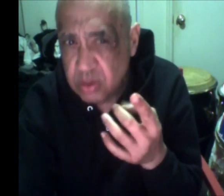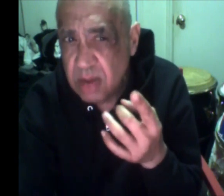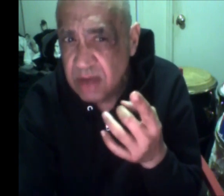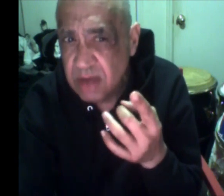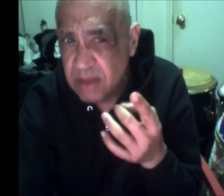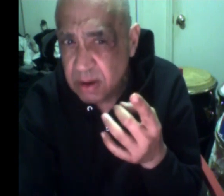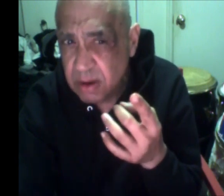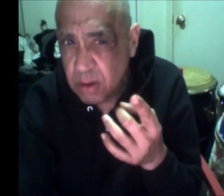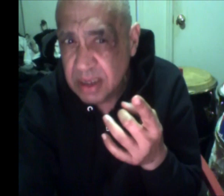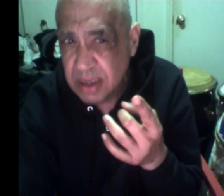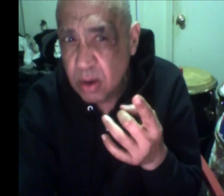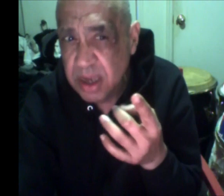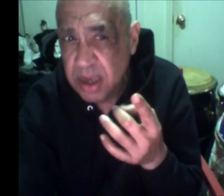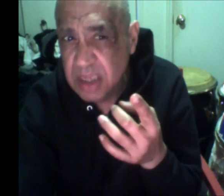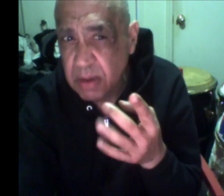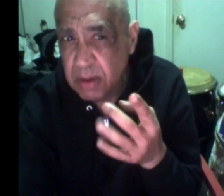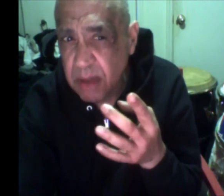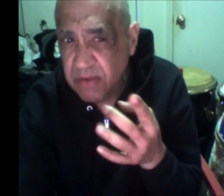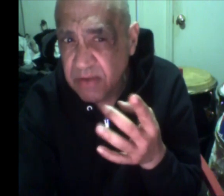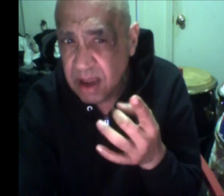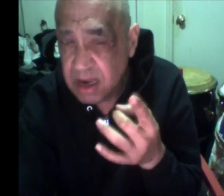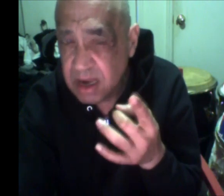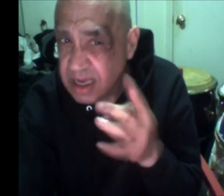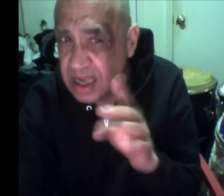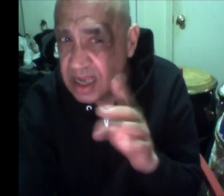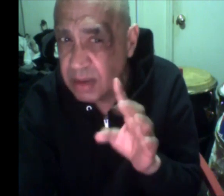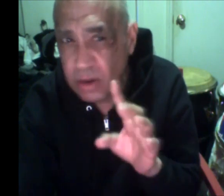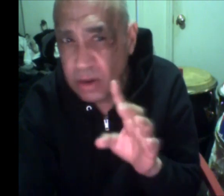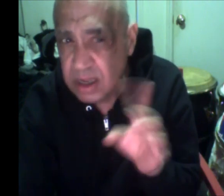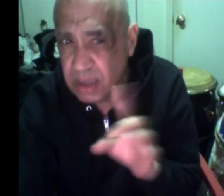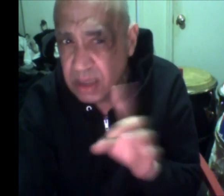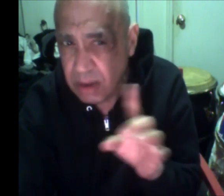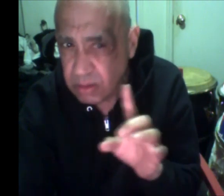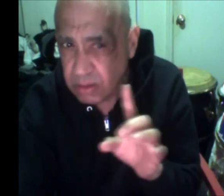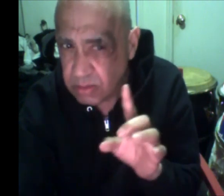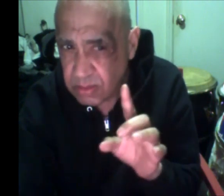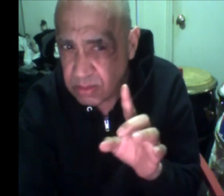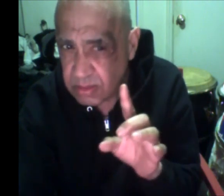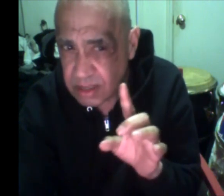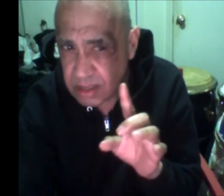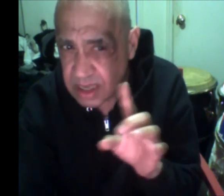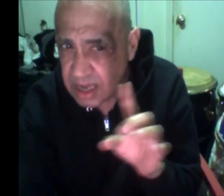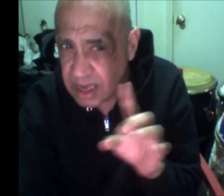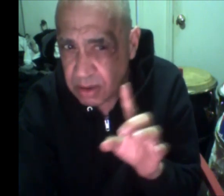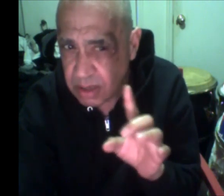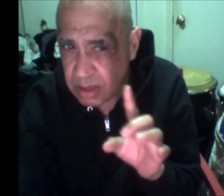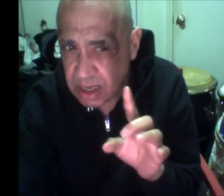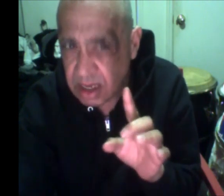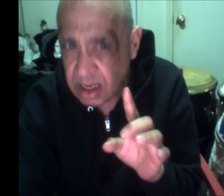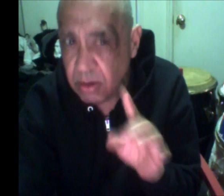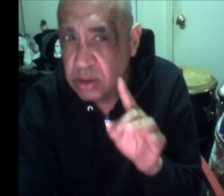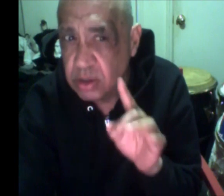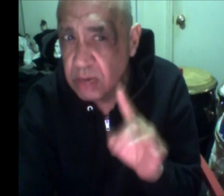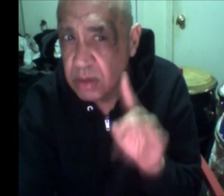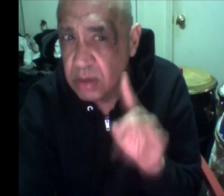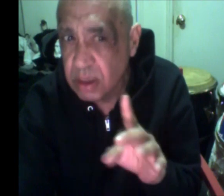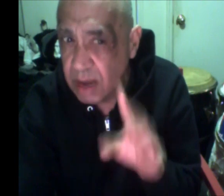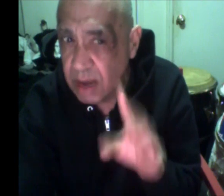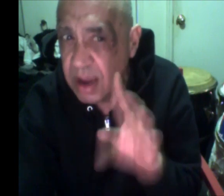mafia hermano, con más de 40 mil mafias, es 3 mil no esté hermano, es 3 mil no esté, te van a bajar